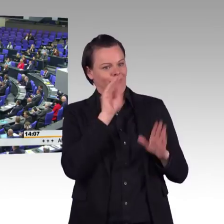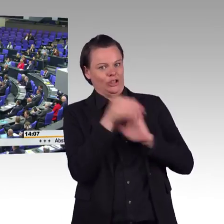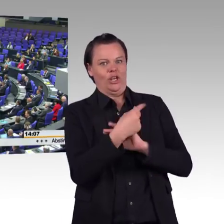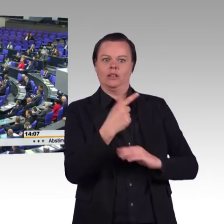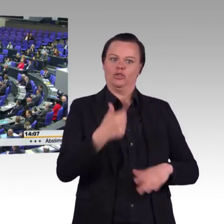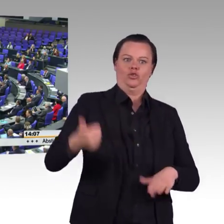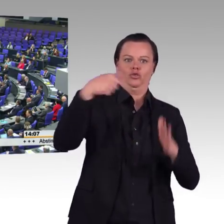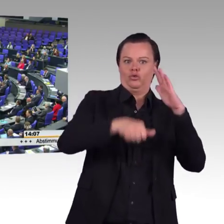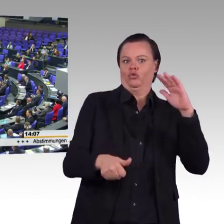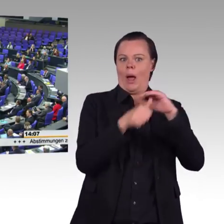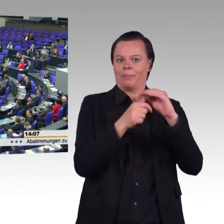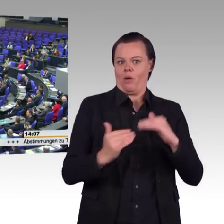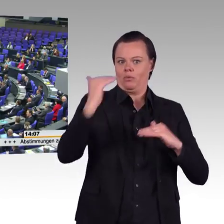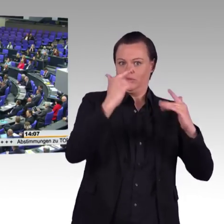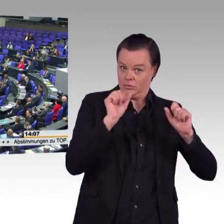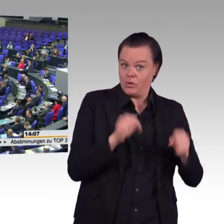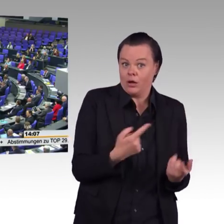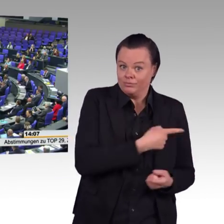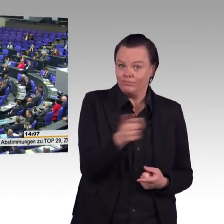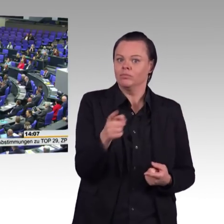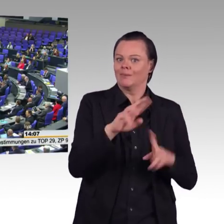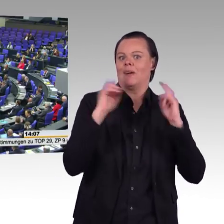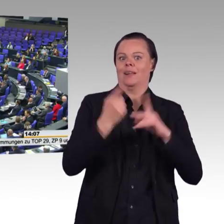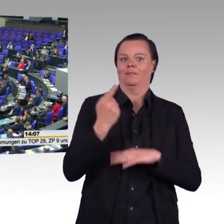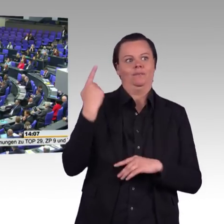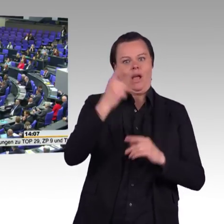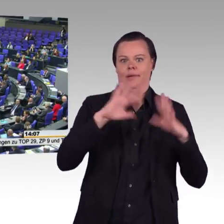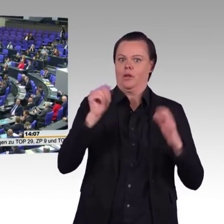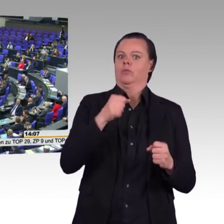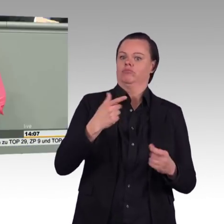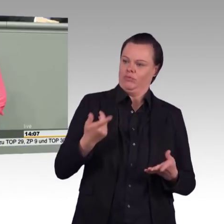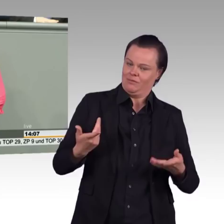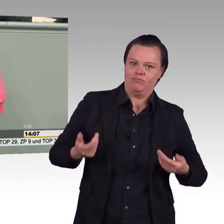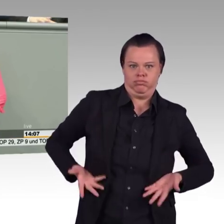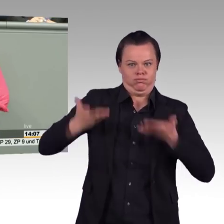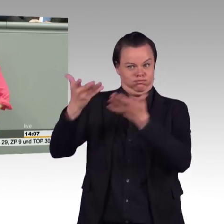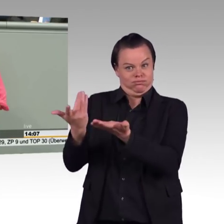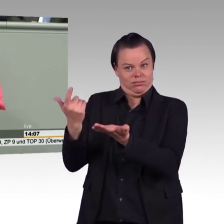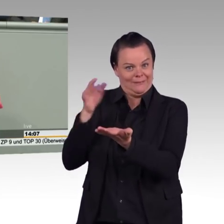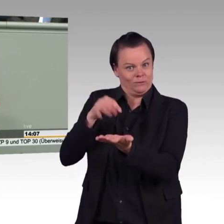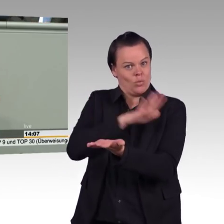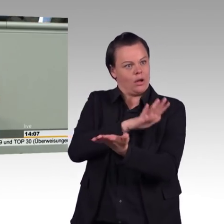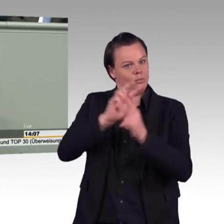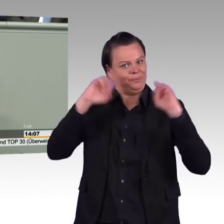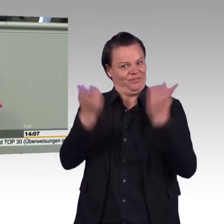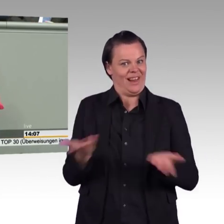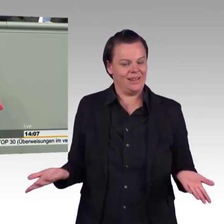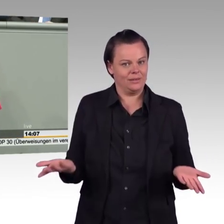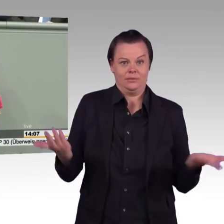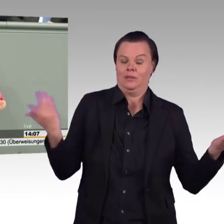Januar, seit dieser Bericht übermittelt wurde, denn passiert? Im Mitte März soll es ja ein Treffen mit RWE gegeben haben. Und RWE-Chef